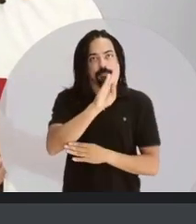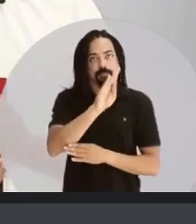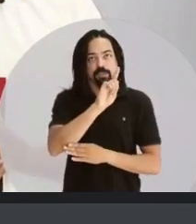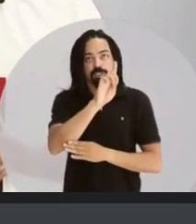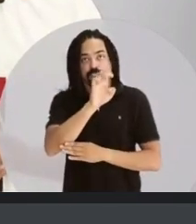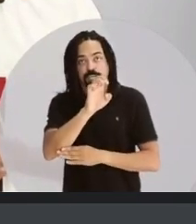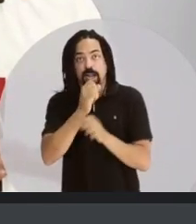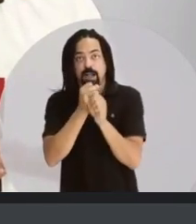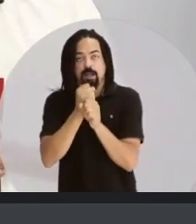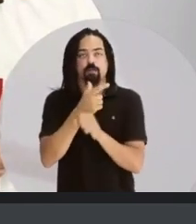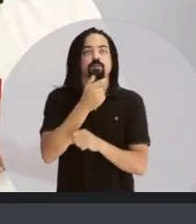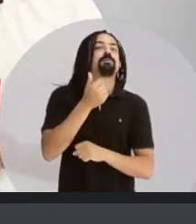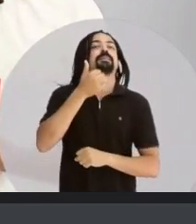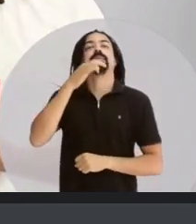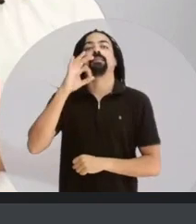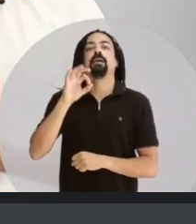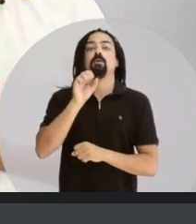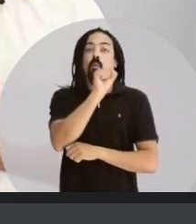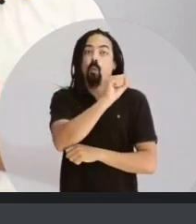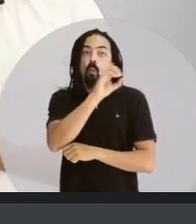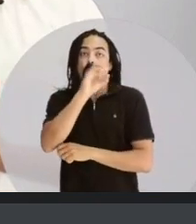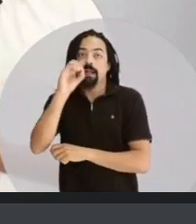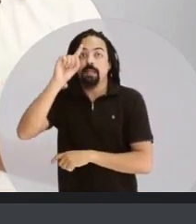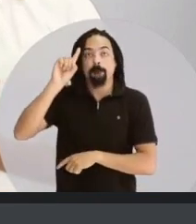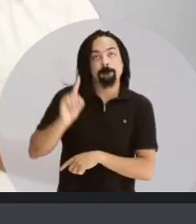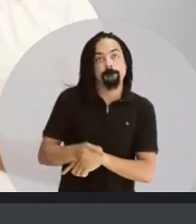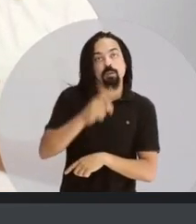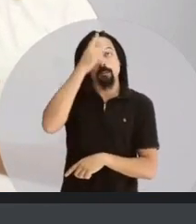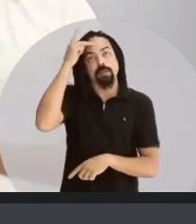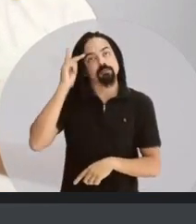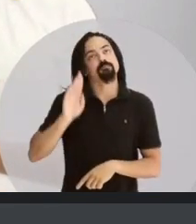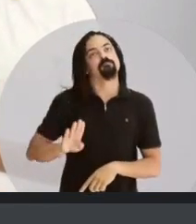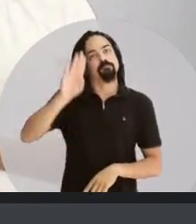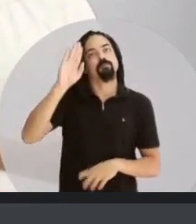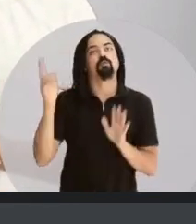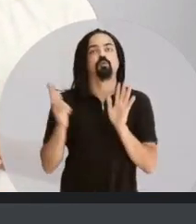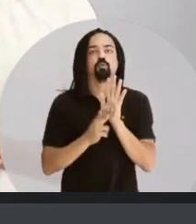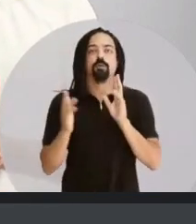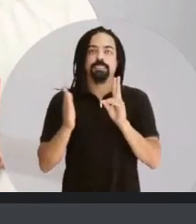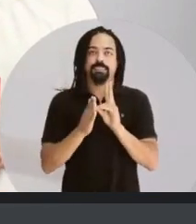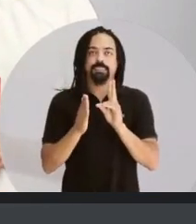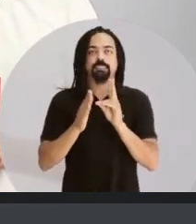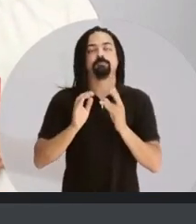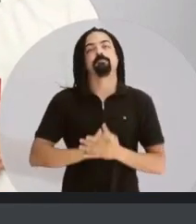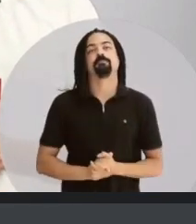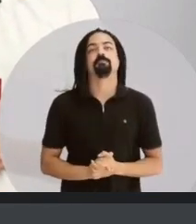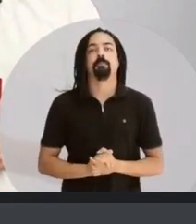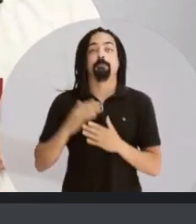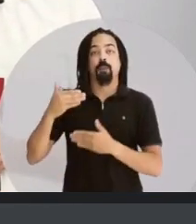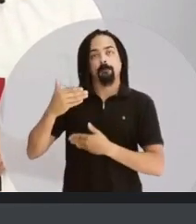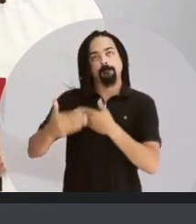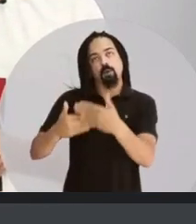No censo do Instituto Brasileiro de Geografia e Estatísticas de 2010, mais de 800 mil pessoas se autodeclararam